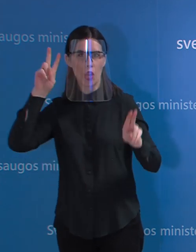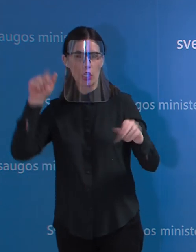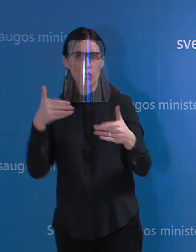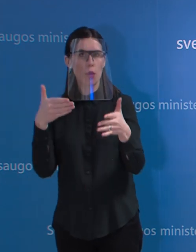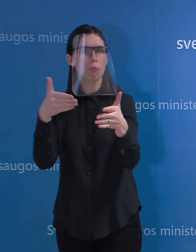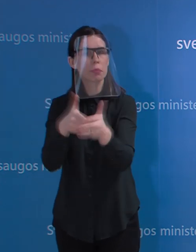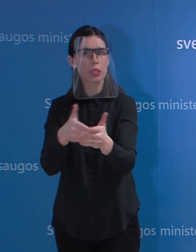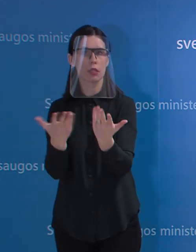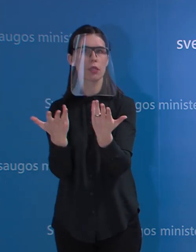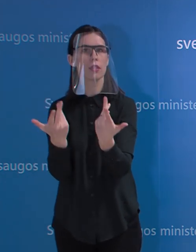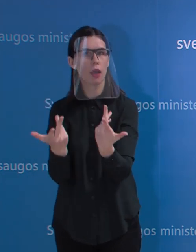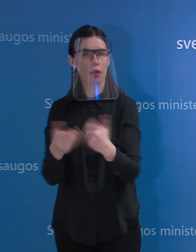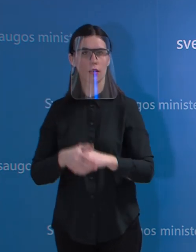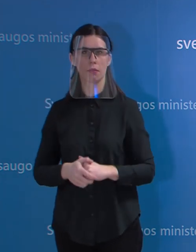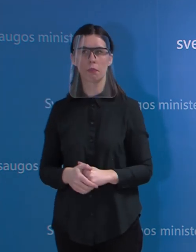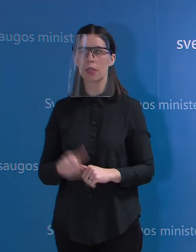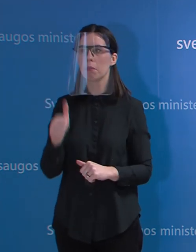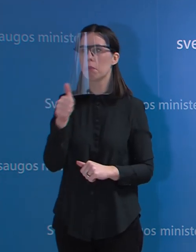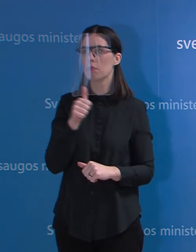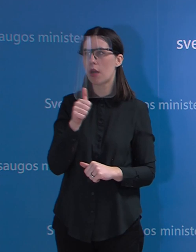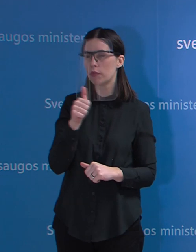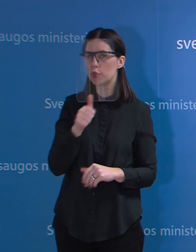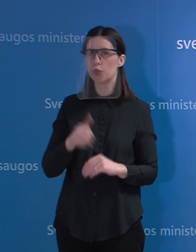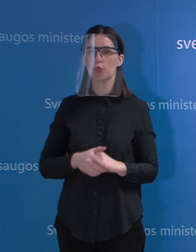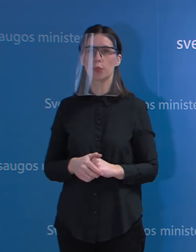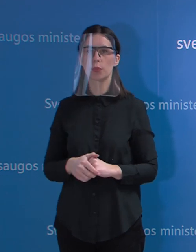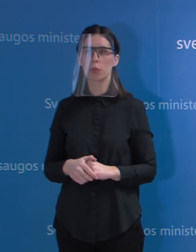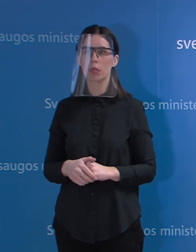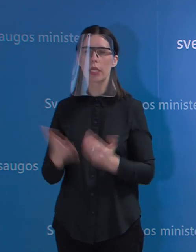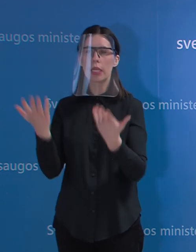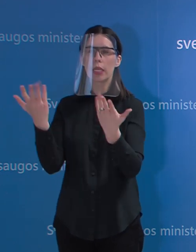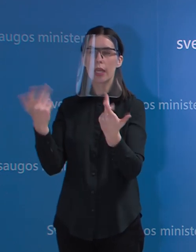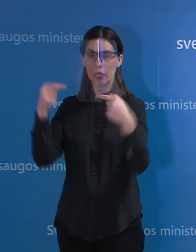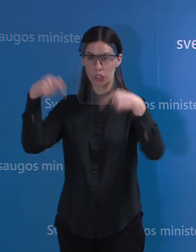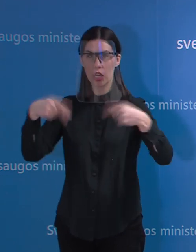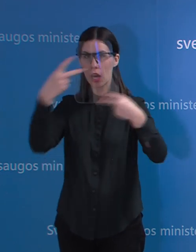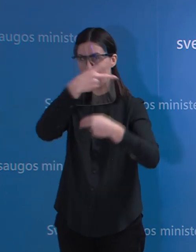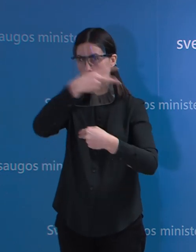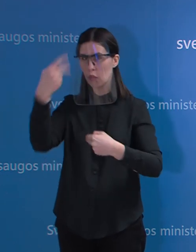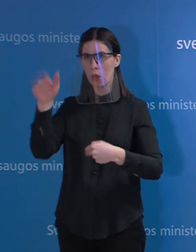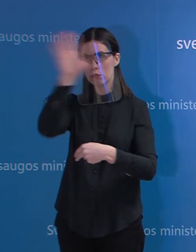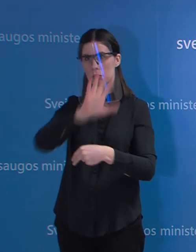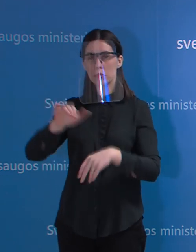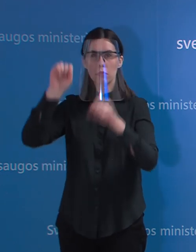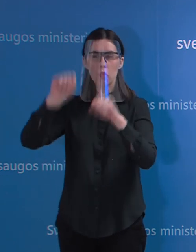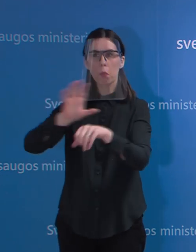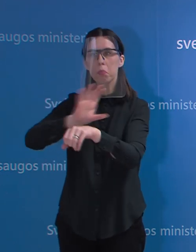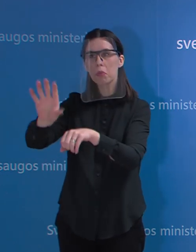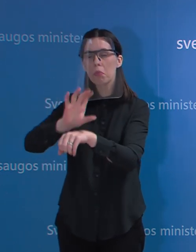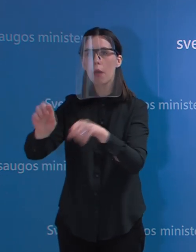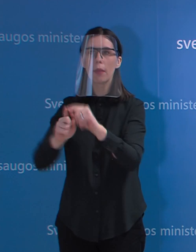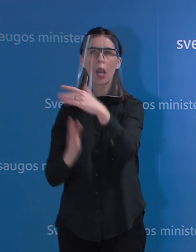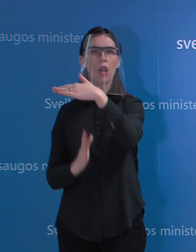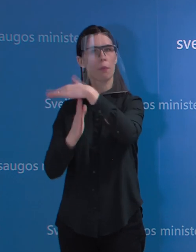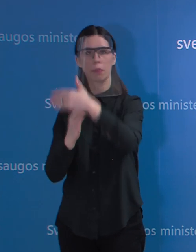žinau, tai ribos, ką jie gali pagaminti Lietuvoj, neturėtų būti nustatyto. Žinau, kad yra